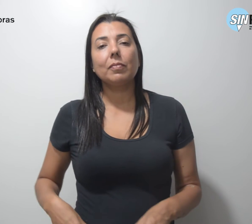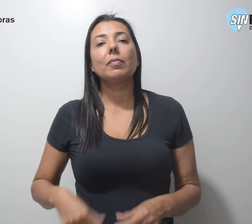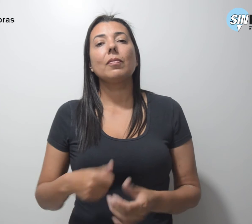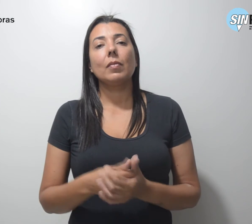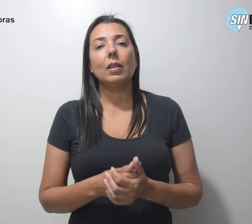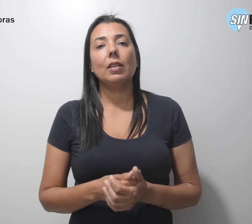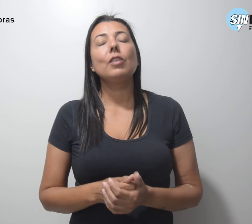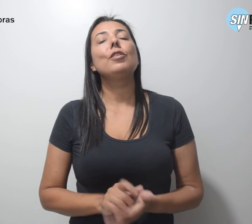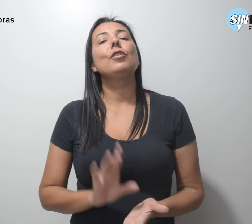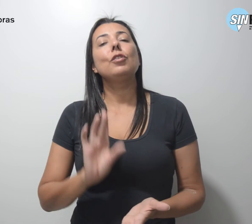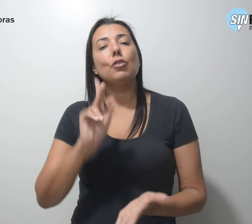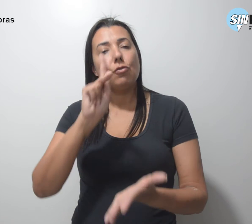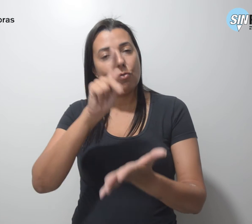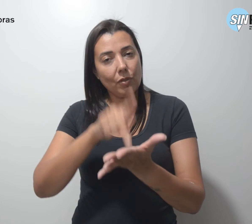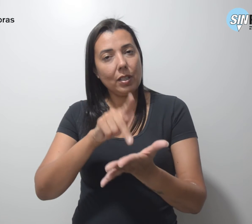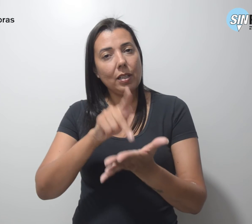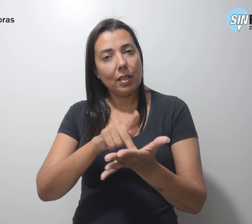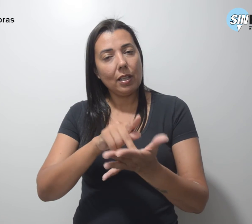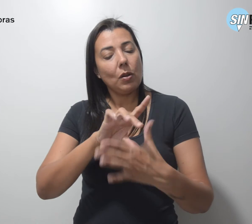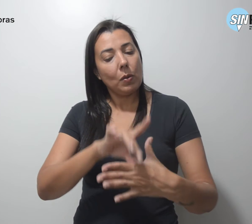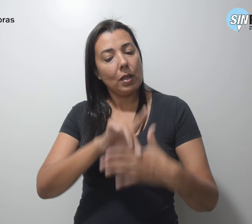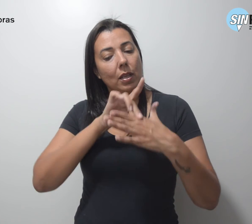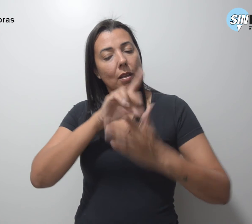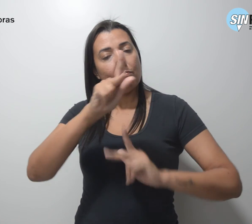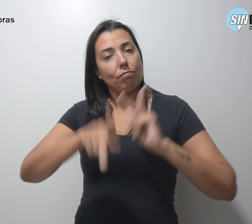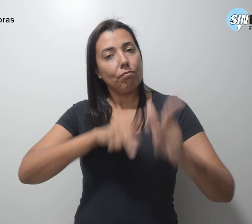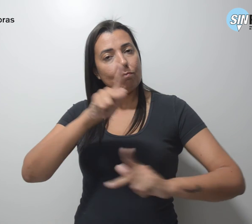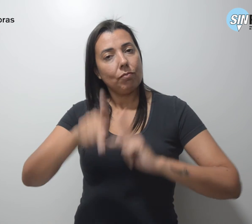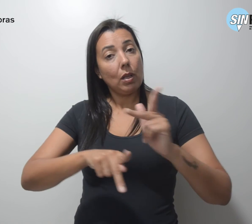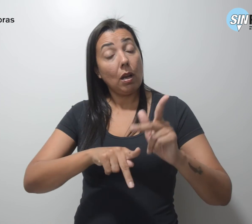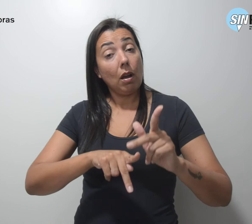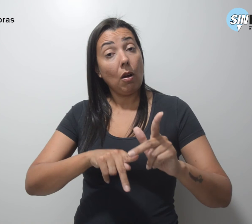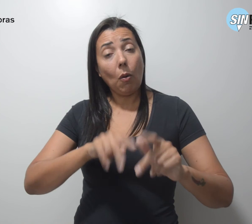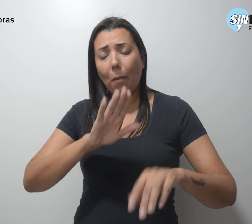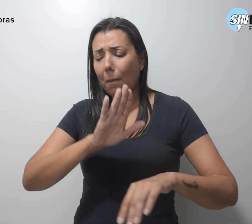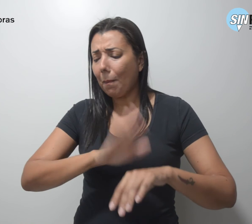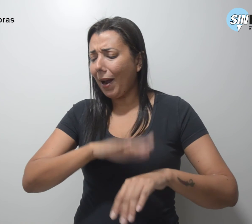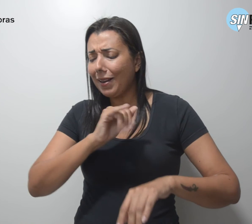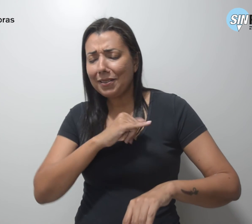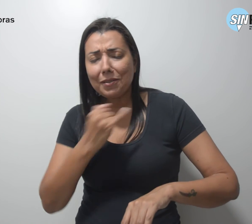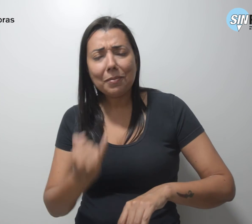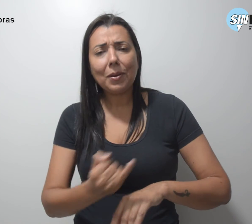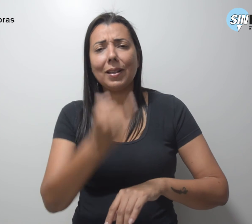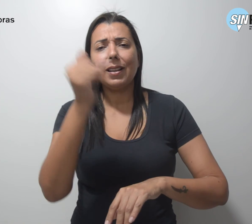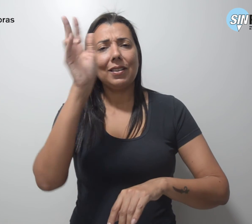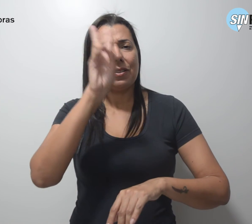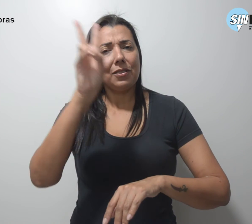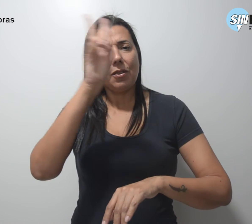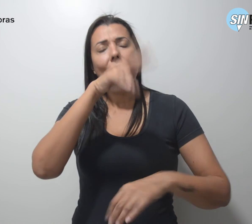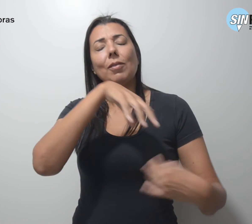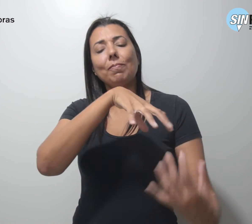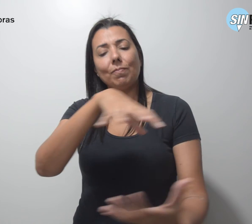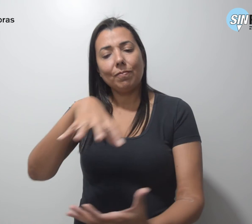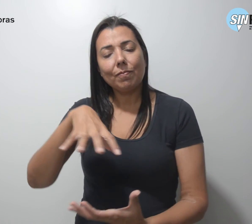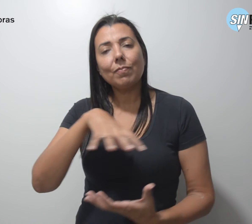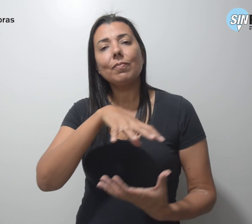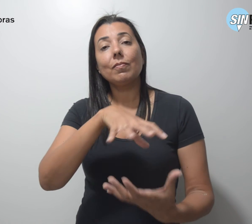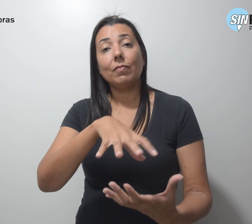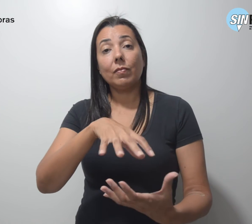um verdadeiro líder popular Um dos mais importantes da história do mundo Sete dias